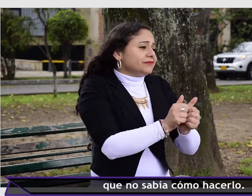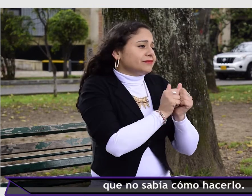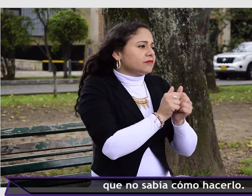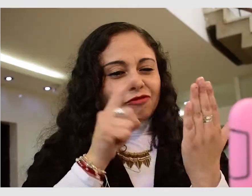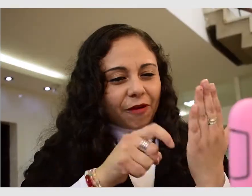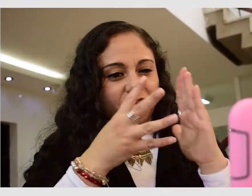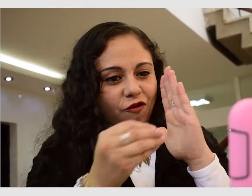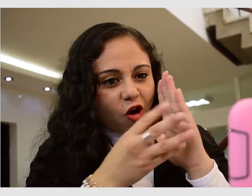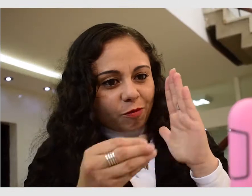sabía cómo hacerlo.